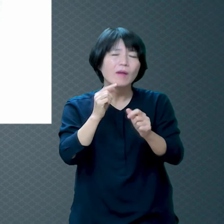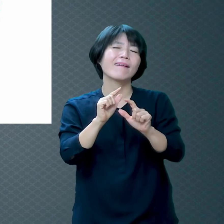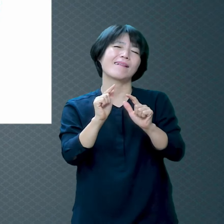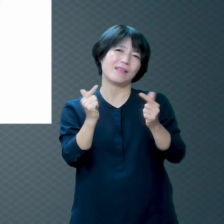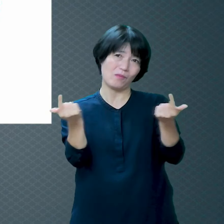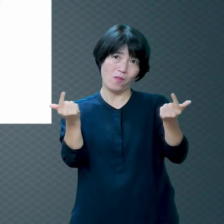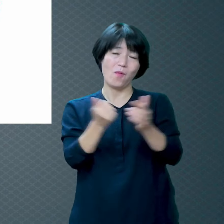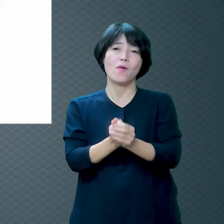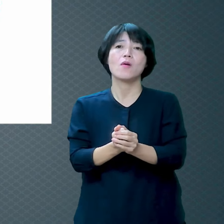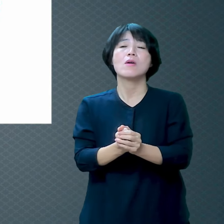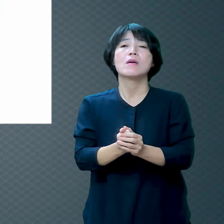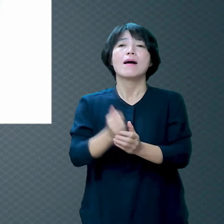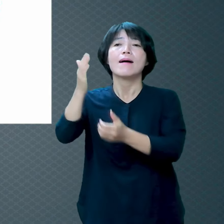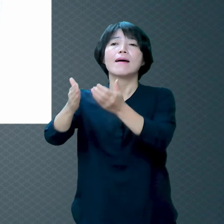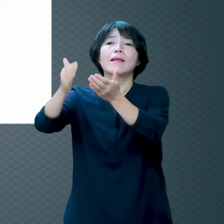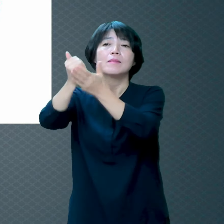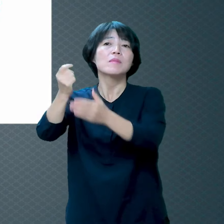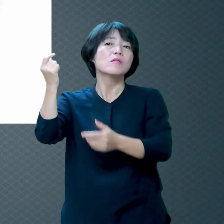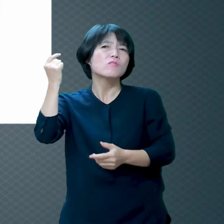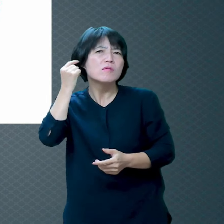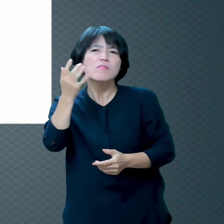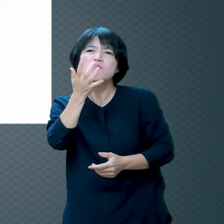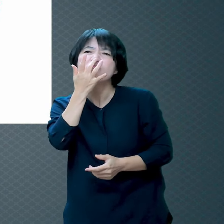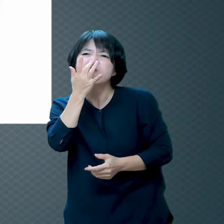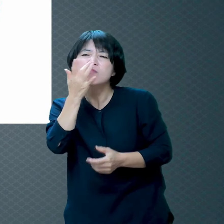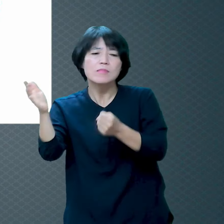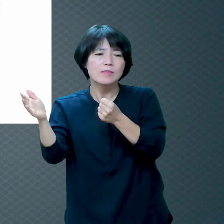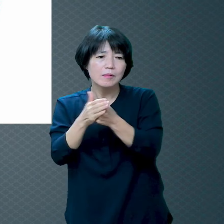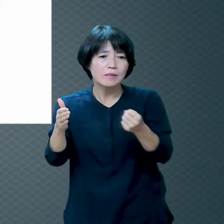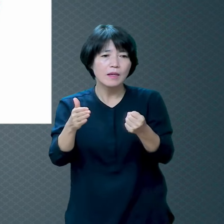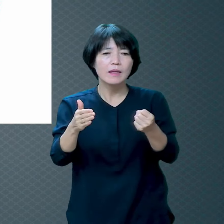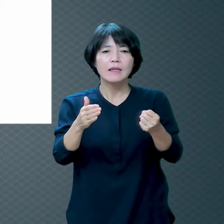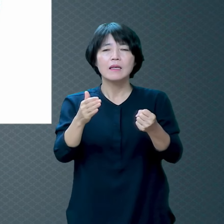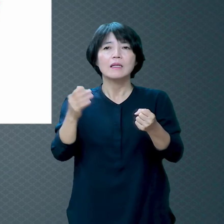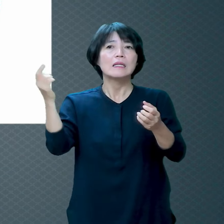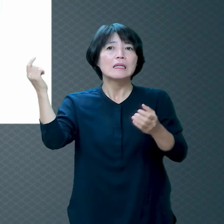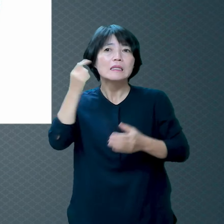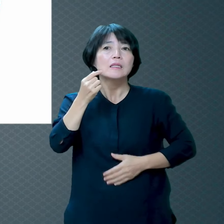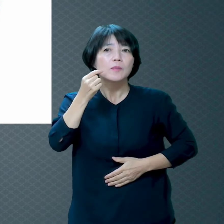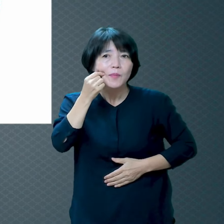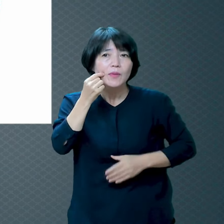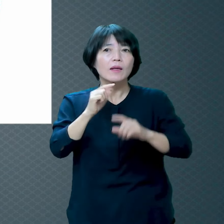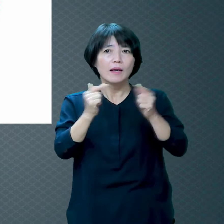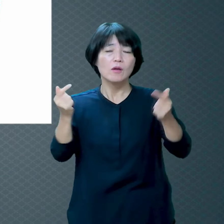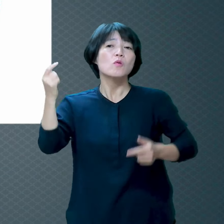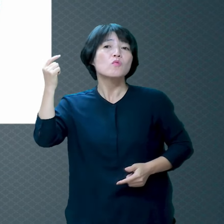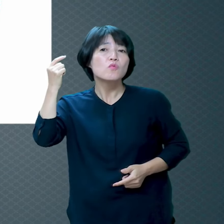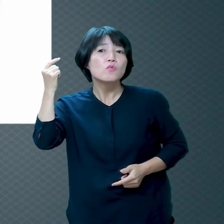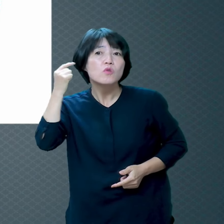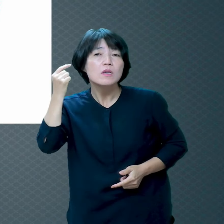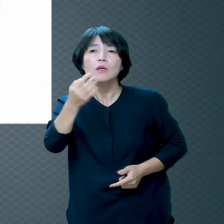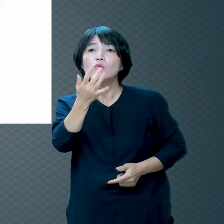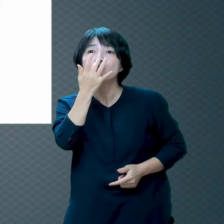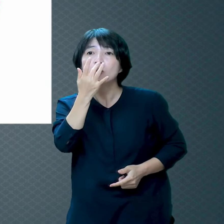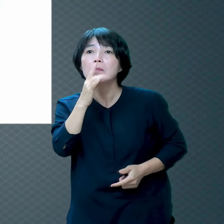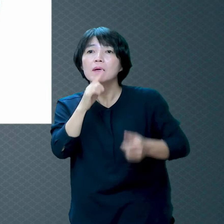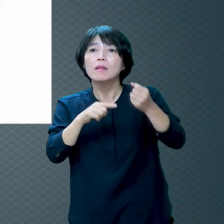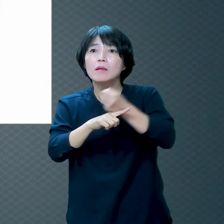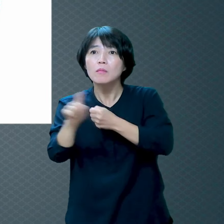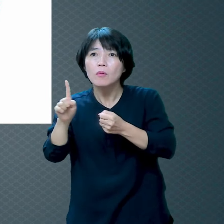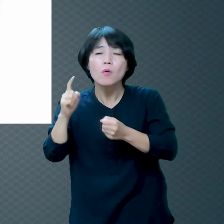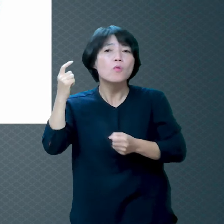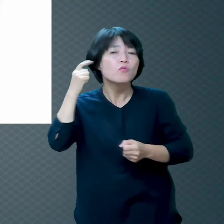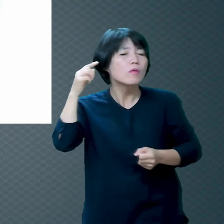둔하여 듣지 못하심도 아니라 귀가 둔하다라고 하는 것은 귀는 듣는 거잖아요